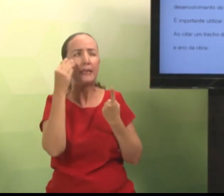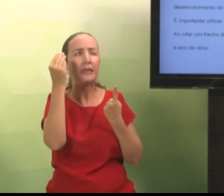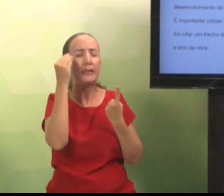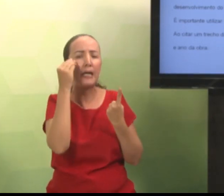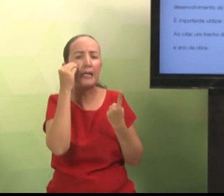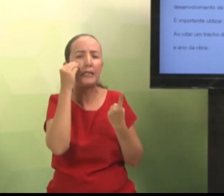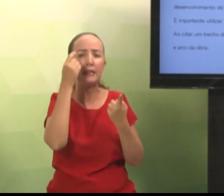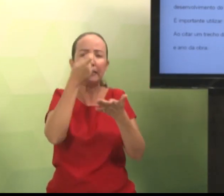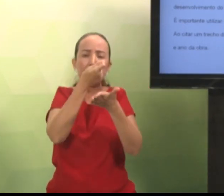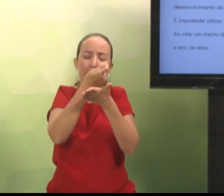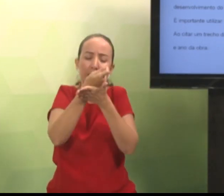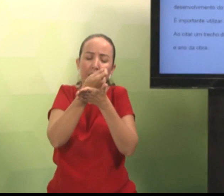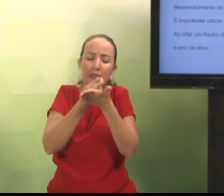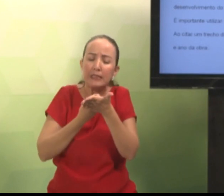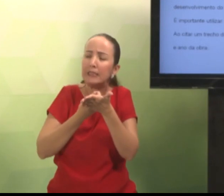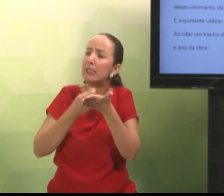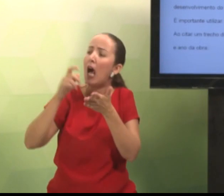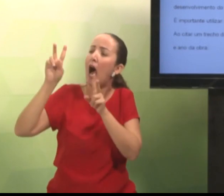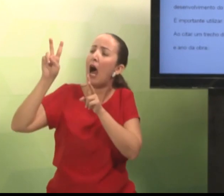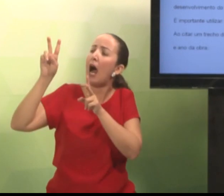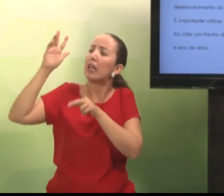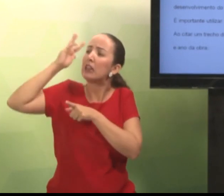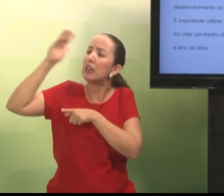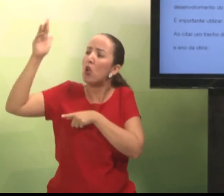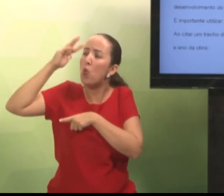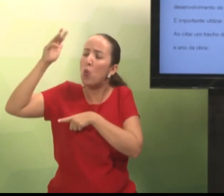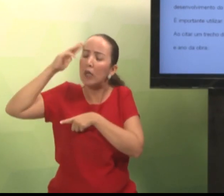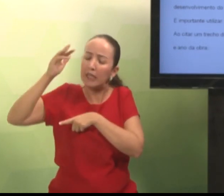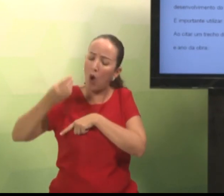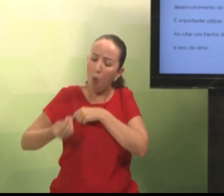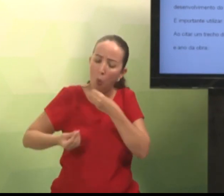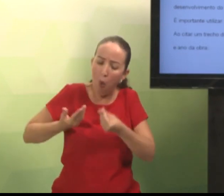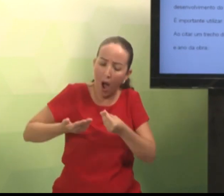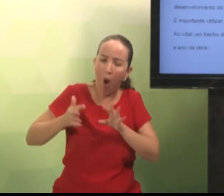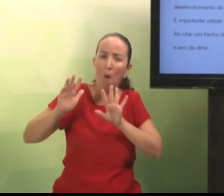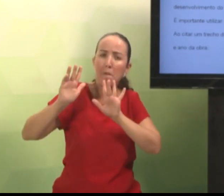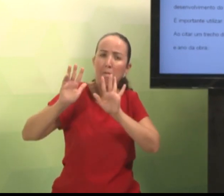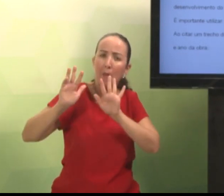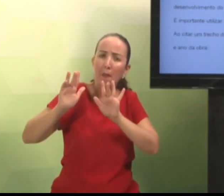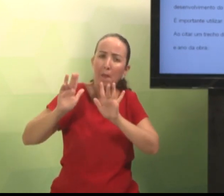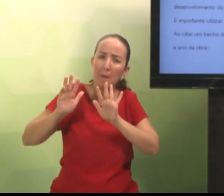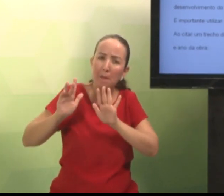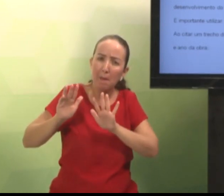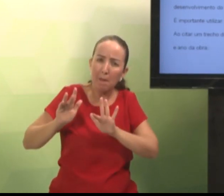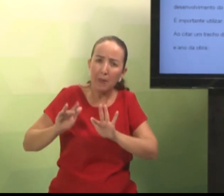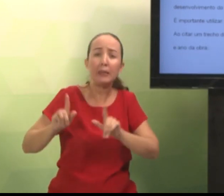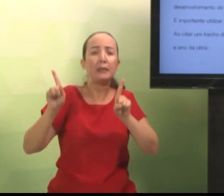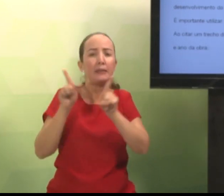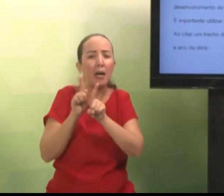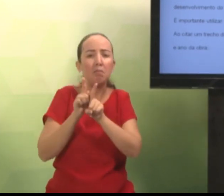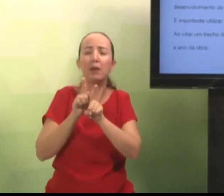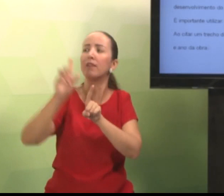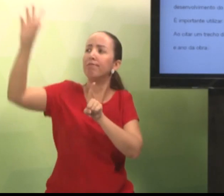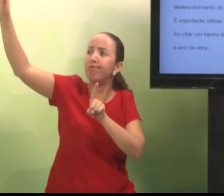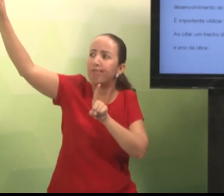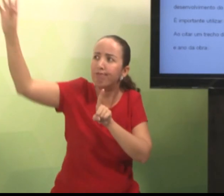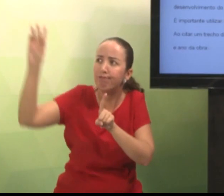Você vai pensar. Vai começar a escrever. Vai buscar teorias. Que vão embasar essa escrita.